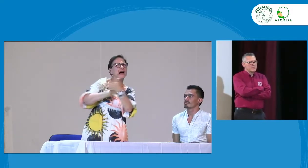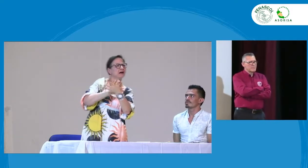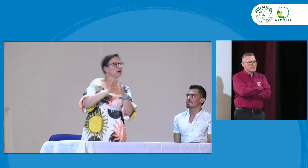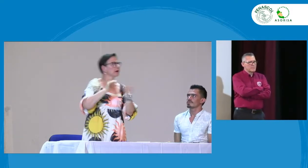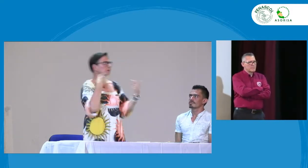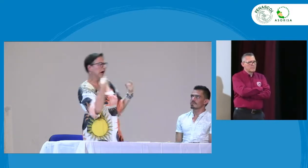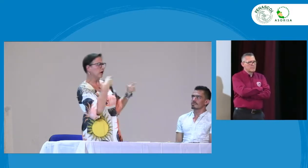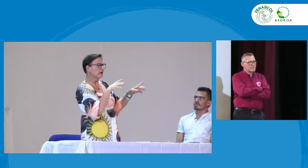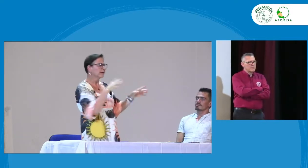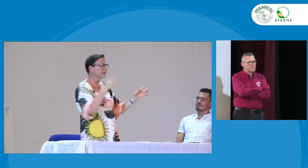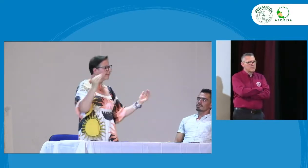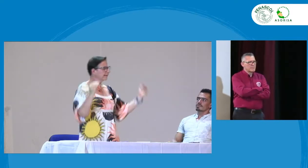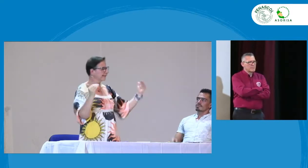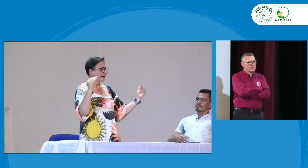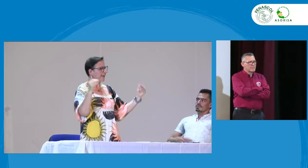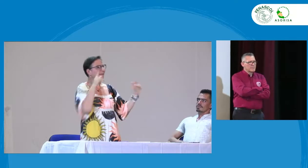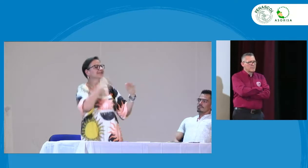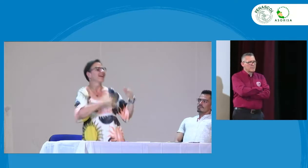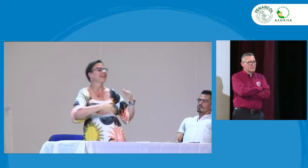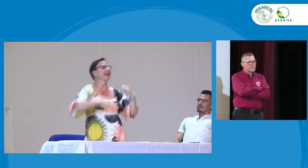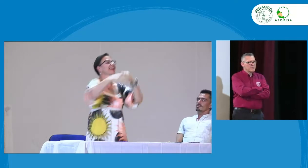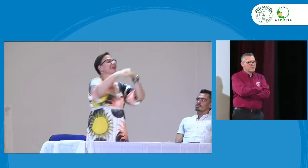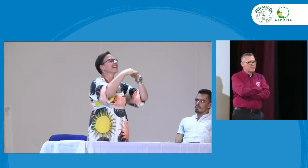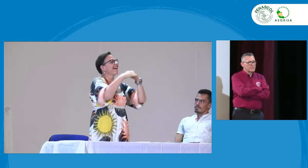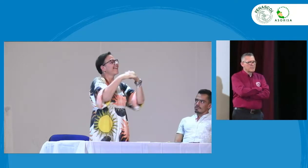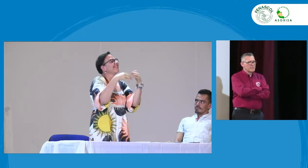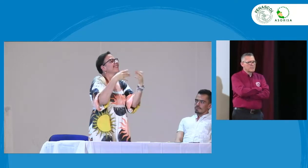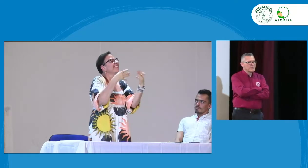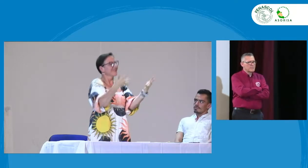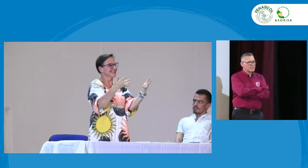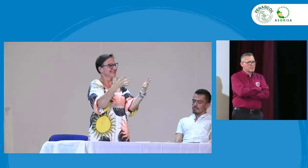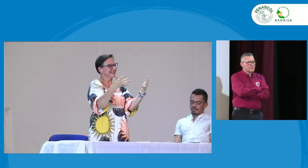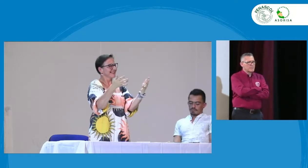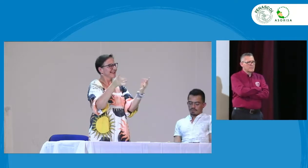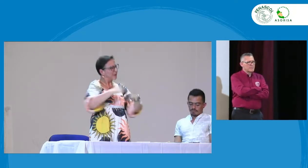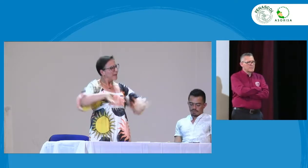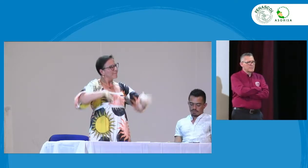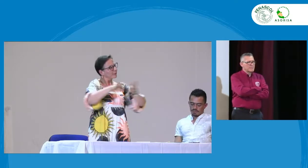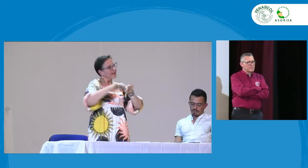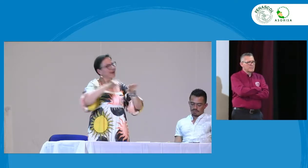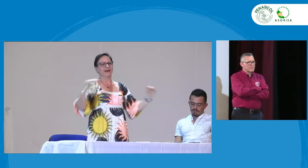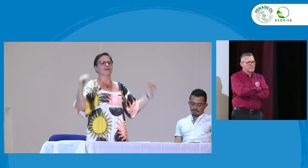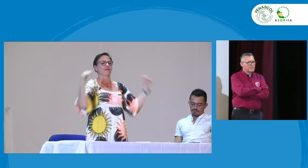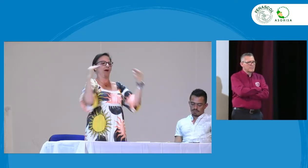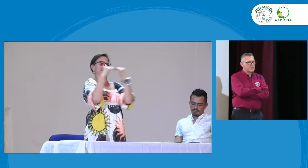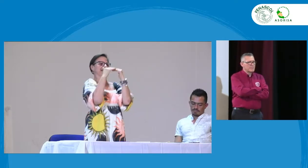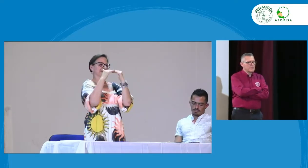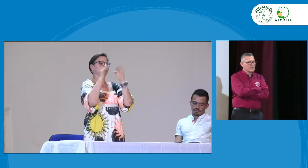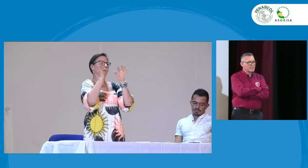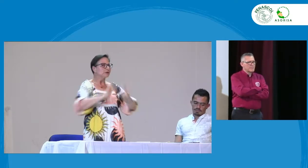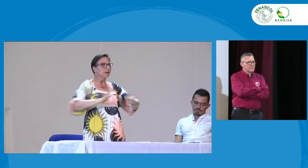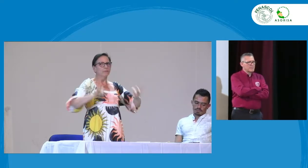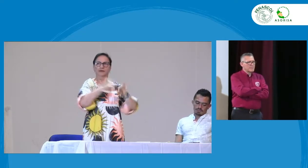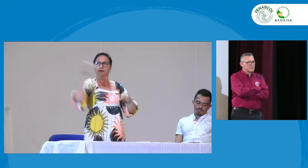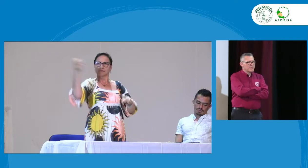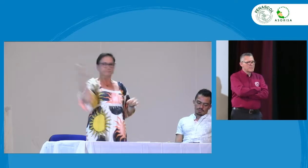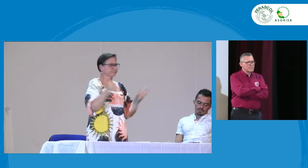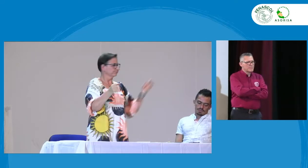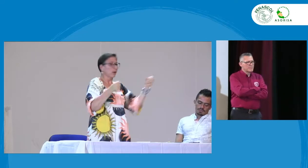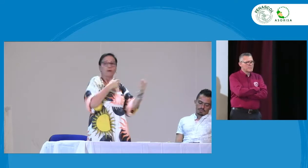de pronto el sordo no sabe español, o sea, falta una equidad, una equiparación de oportunidades, una igualdad